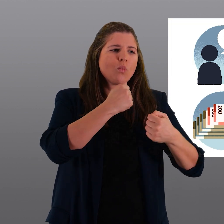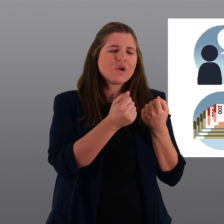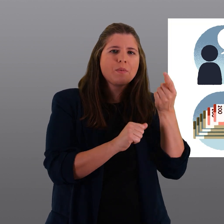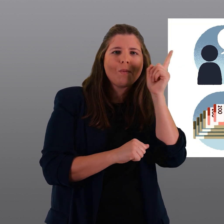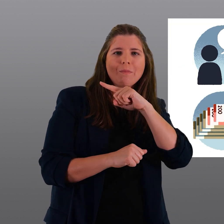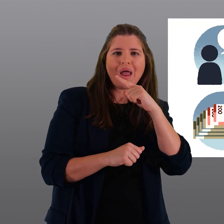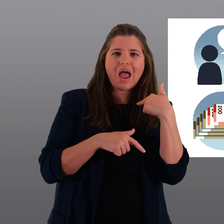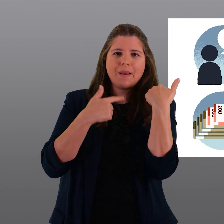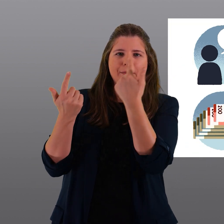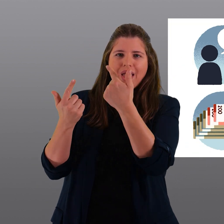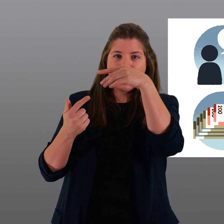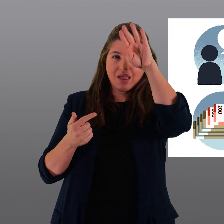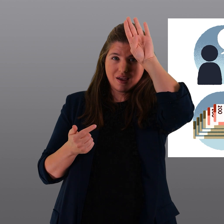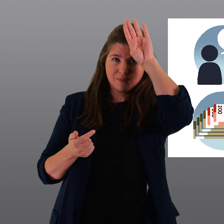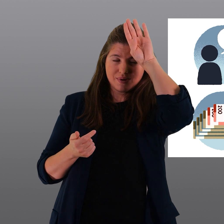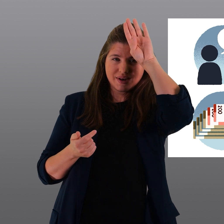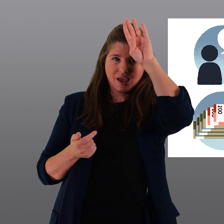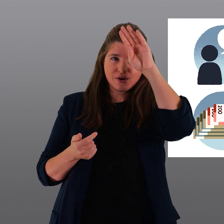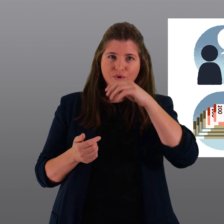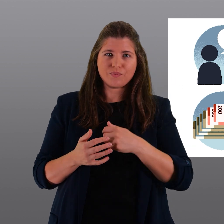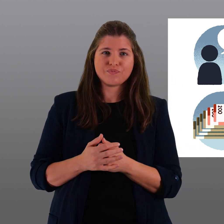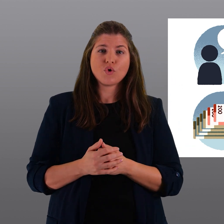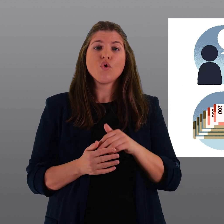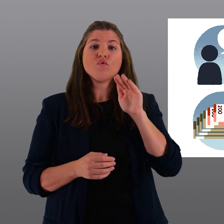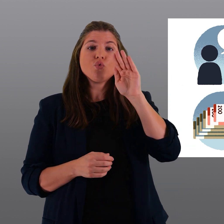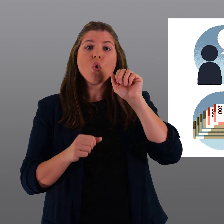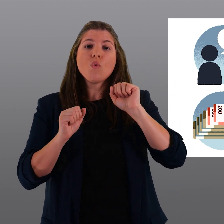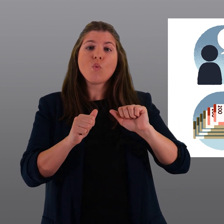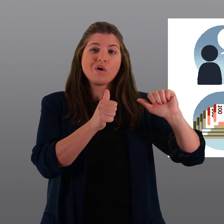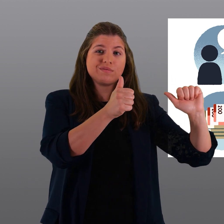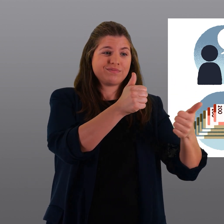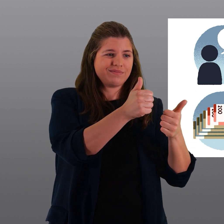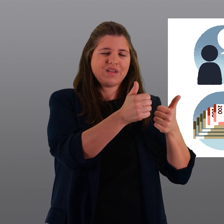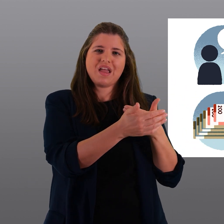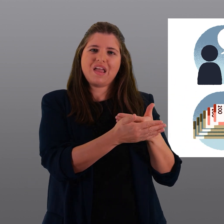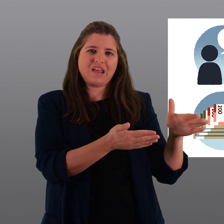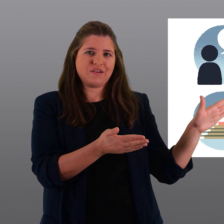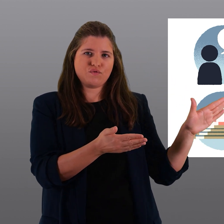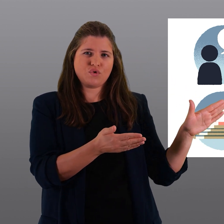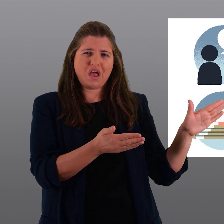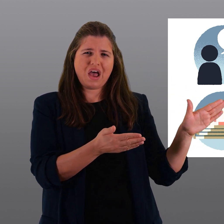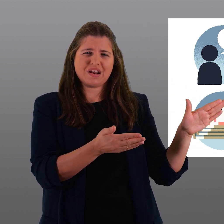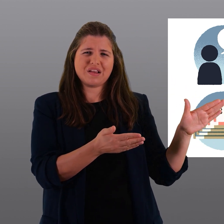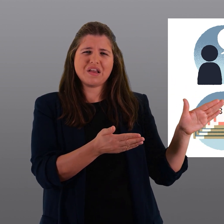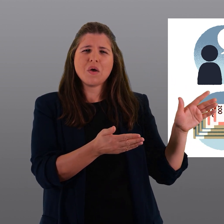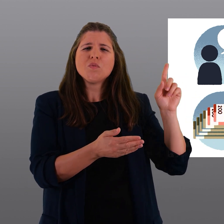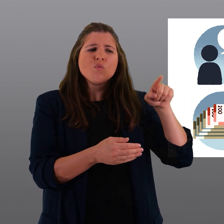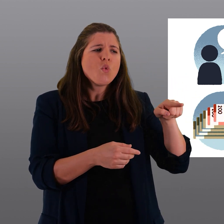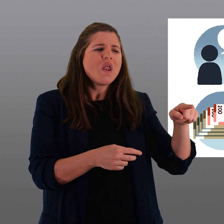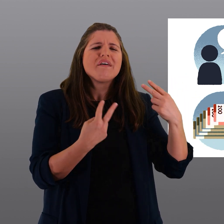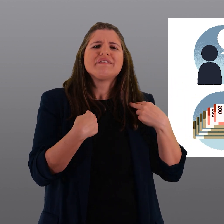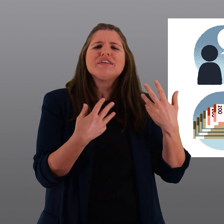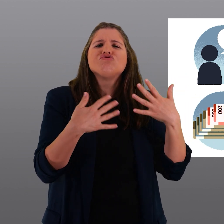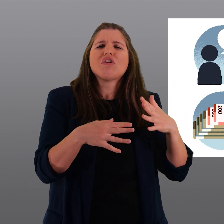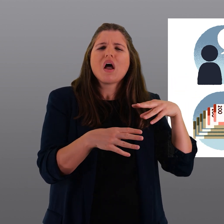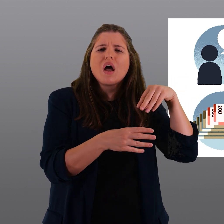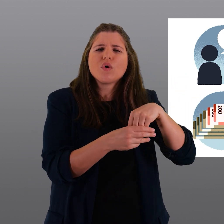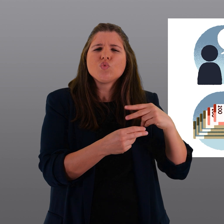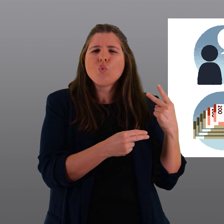locatore un pregiudizio essenziale. In futuro sarà possibile rifiutare una sublocazione anche quando la durata